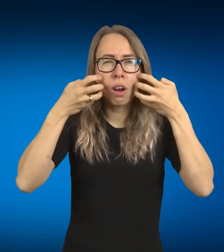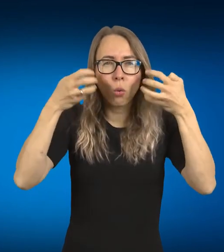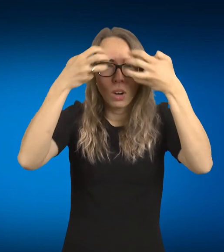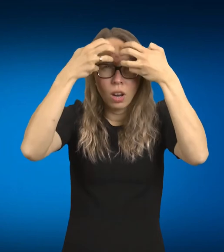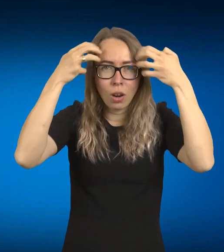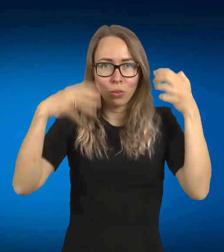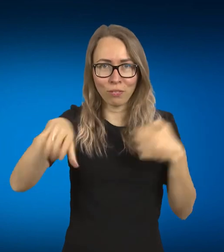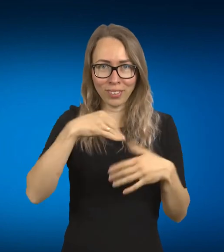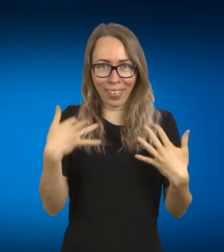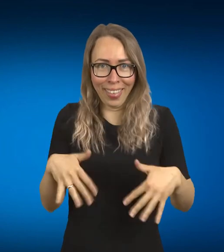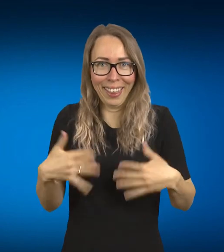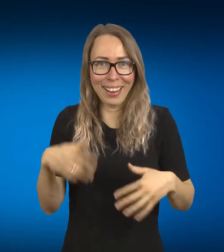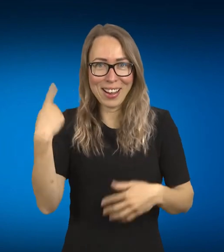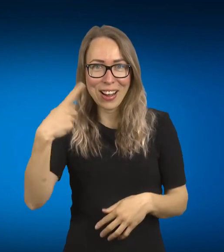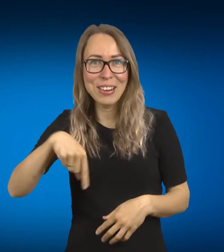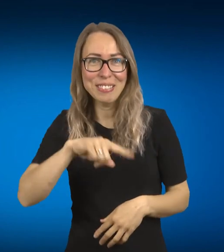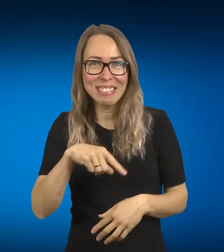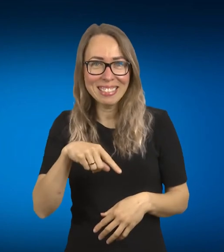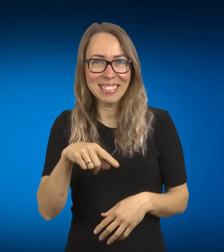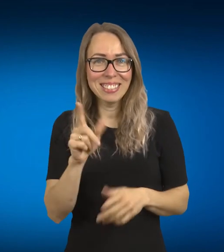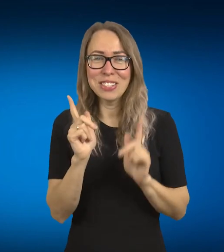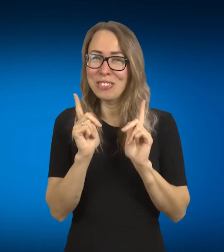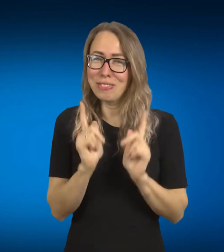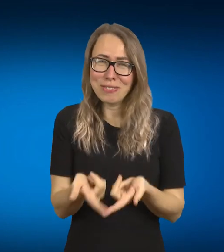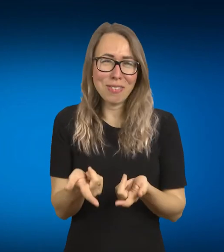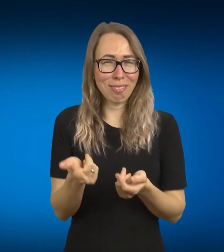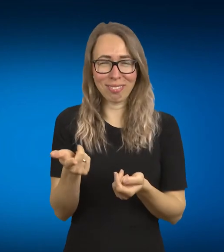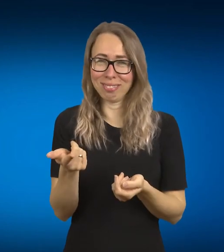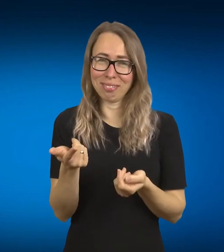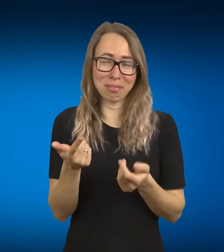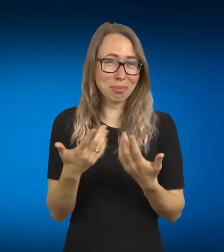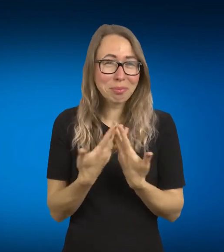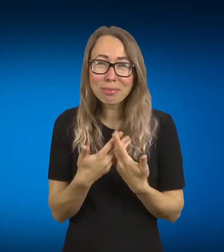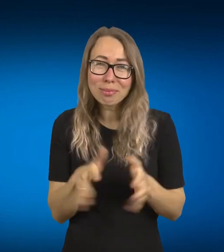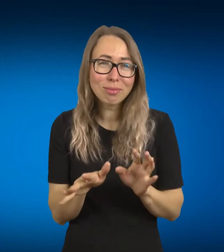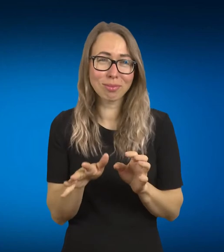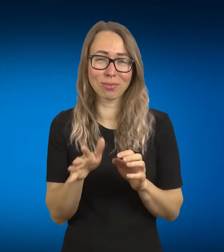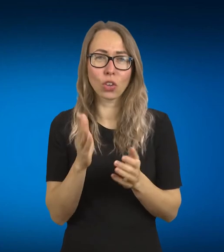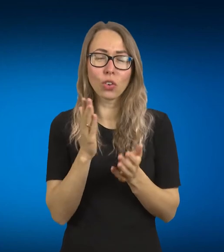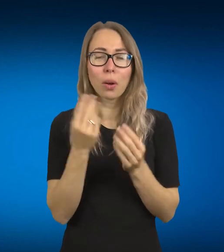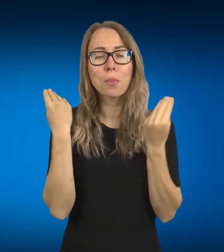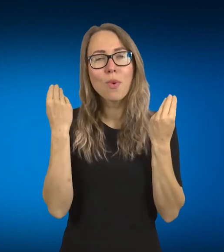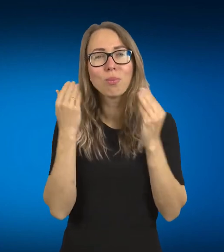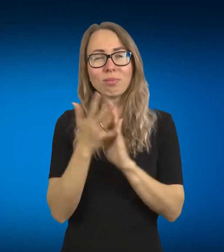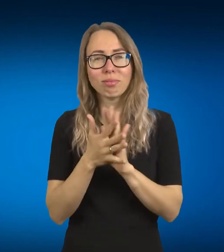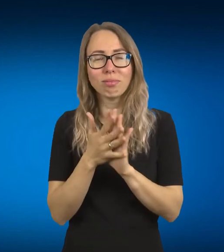jo, tiesiog labai, nu, tokių atrandi pusių tos